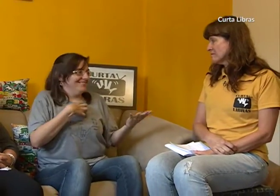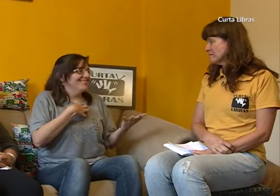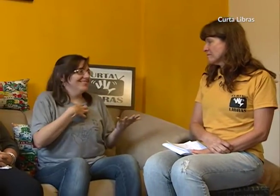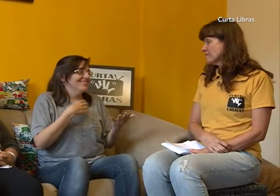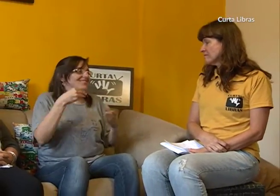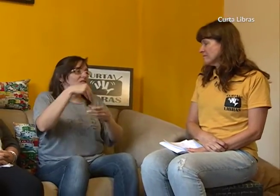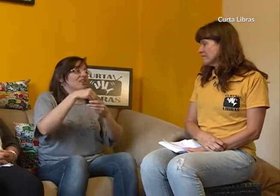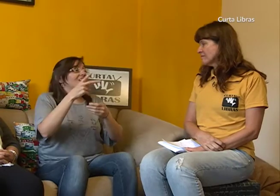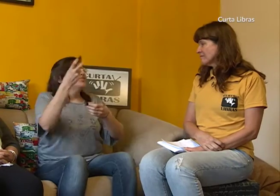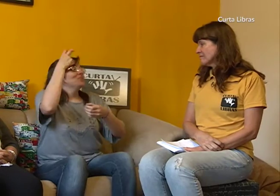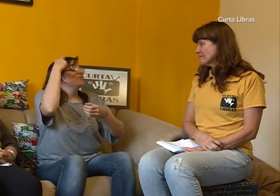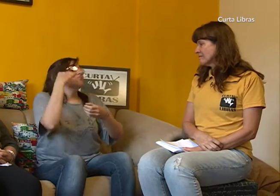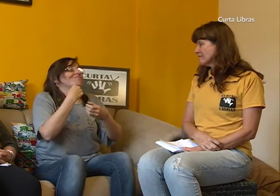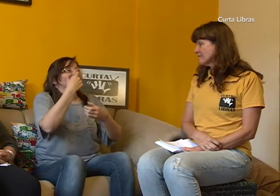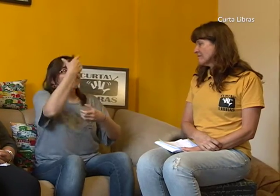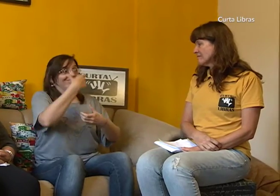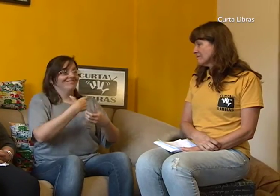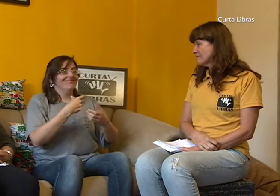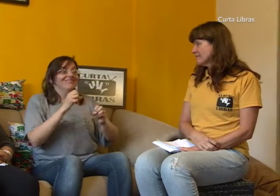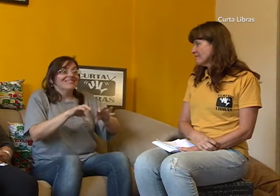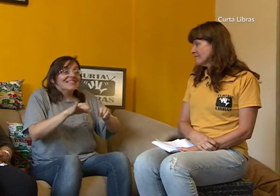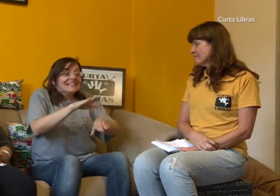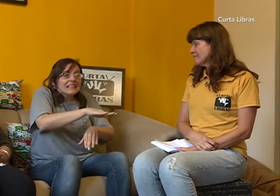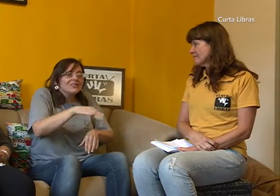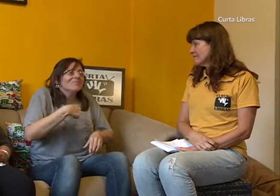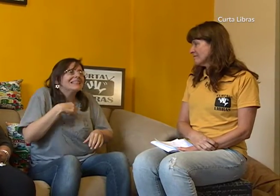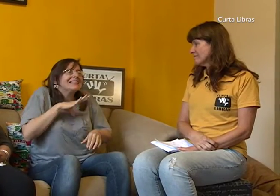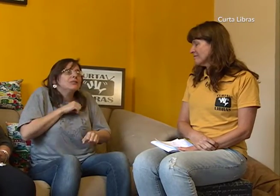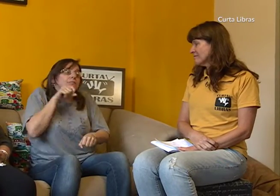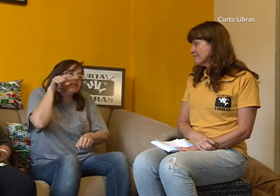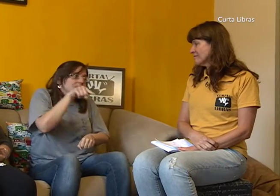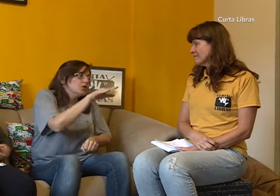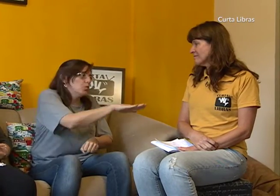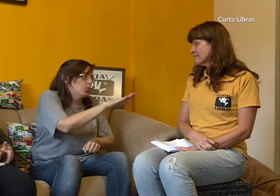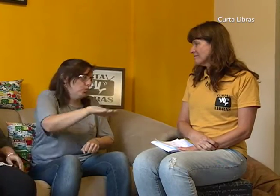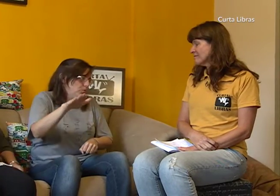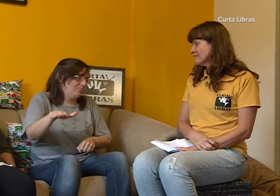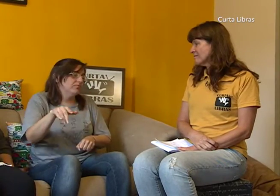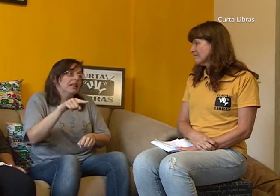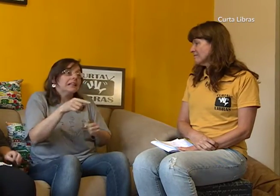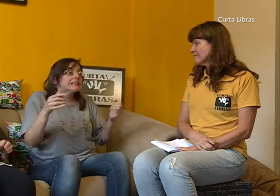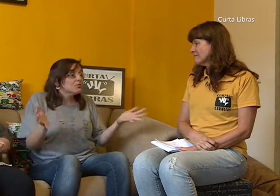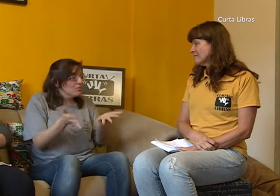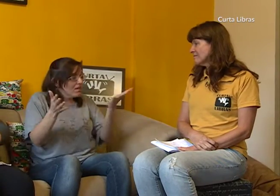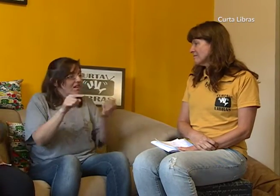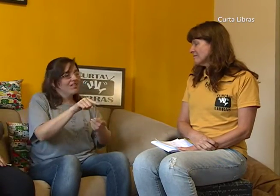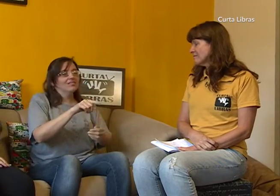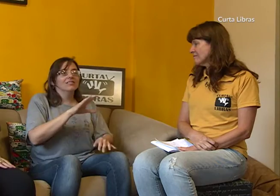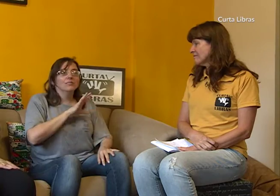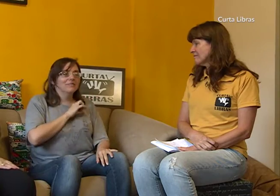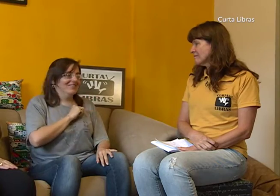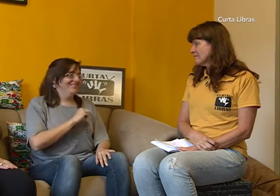realizada ensinando as crianças. Era com alunos mesmo que eu queria trabalhar, estimulando eles. Era disso que eu gostava.